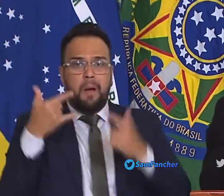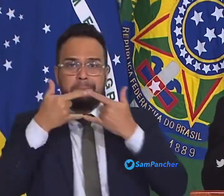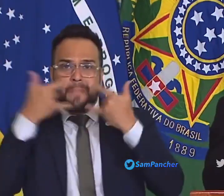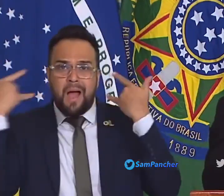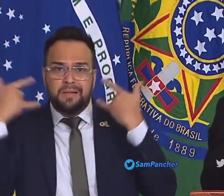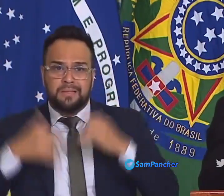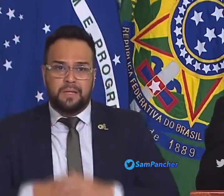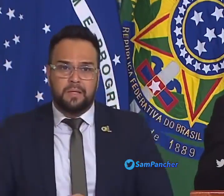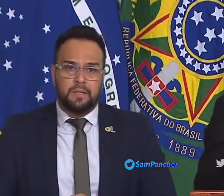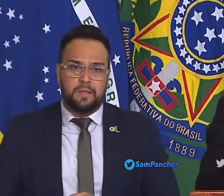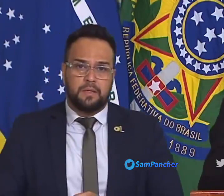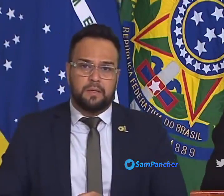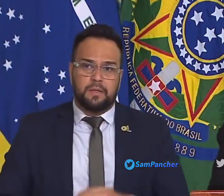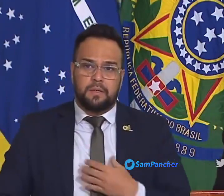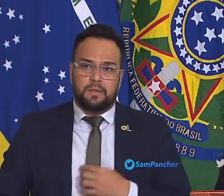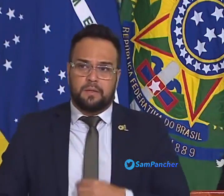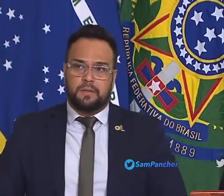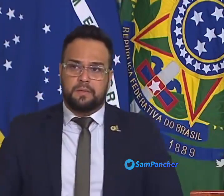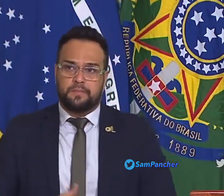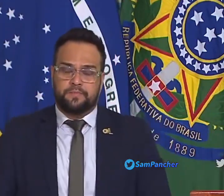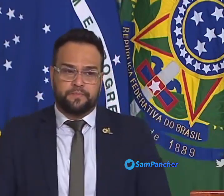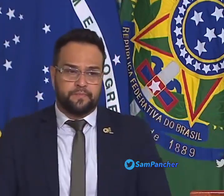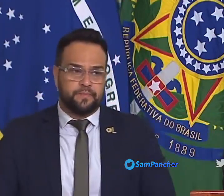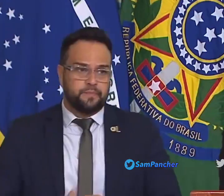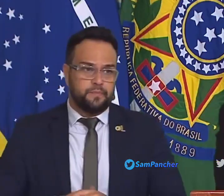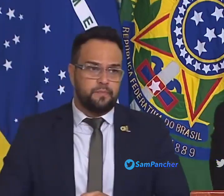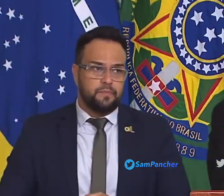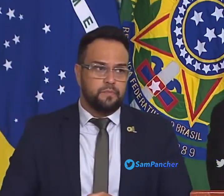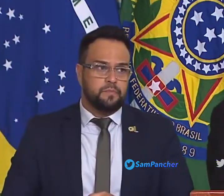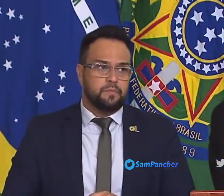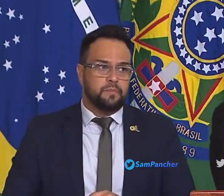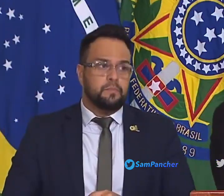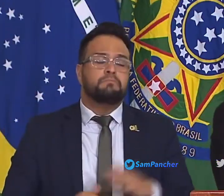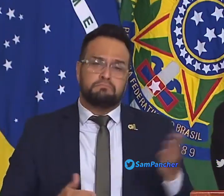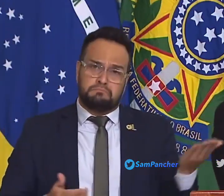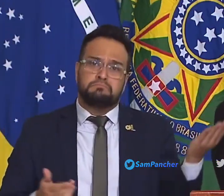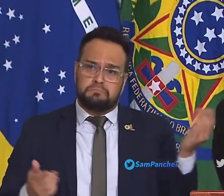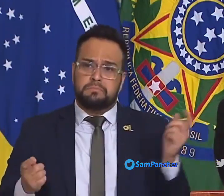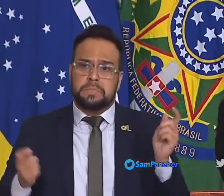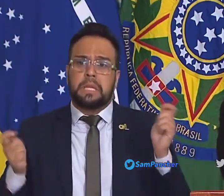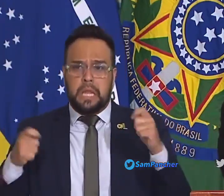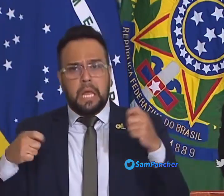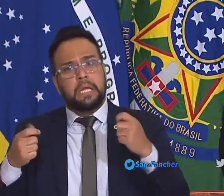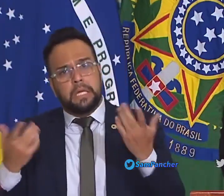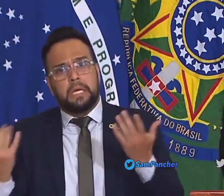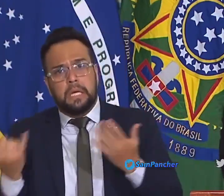obviamente tem a sua utilidade para quem está infectado.